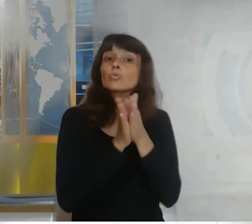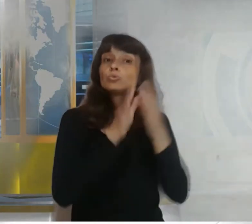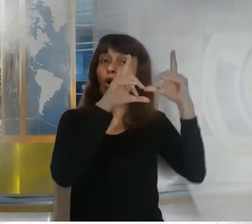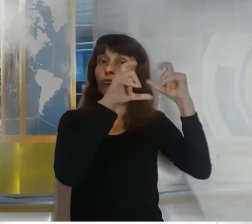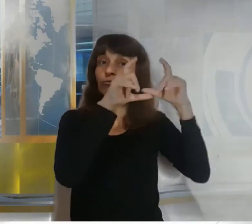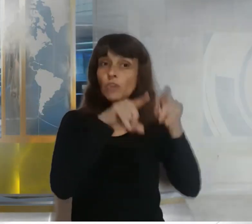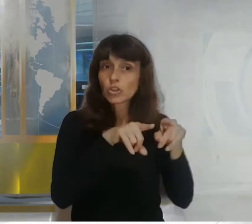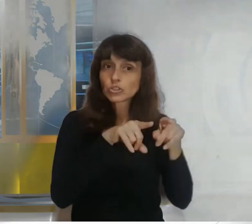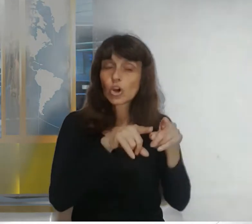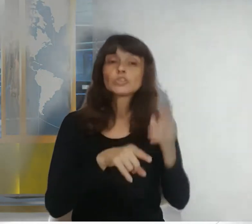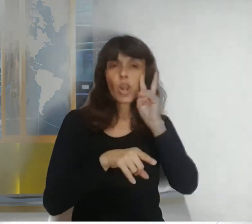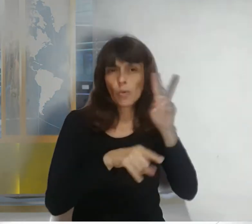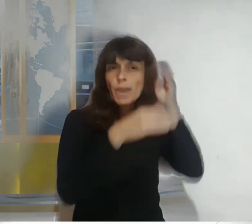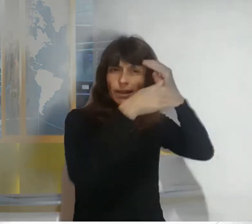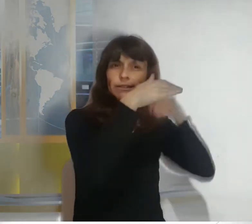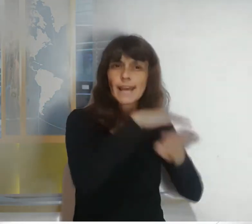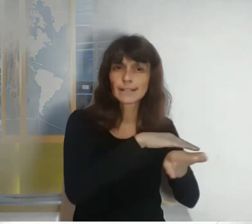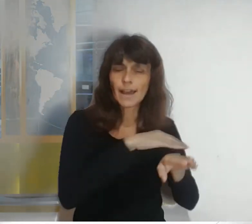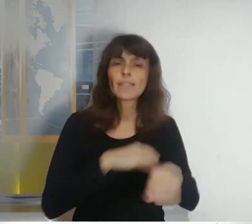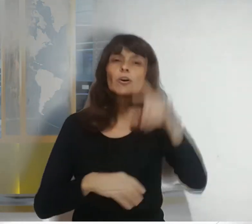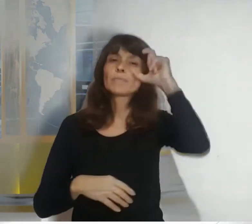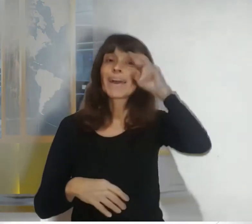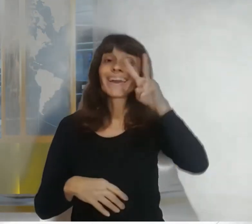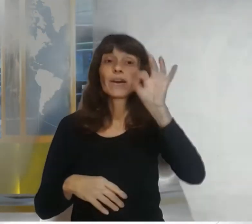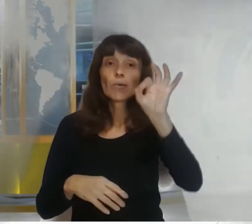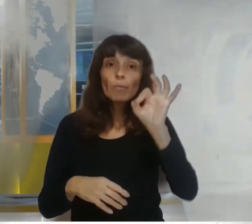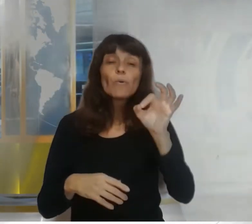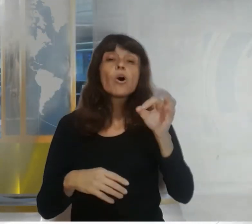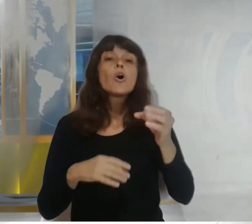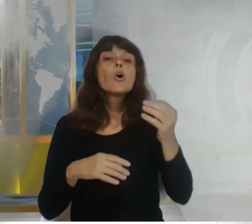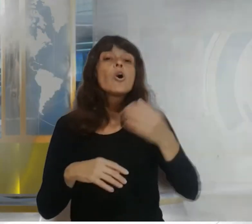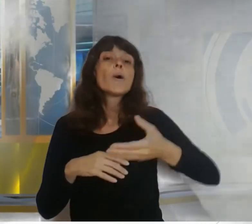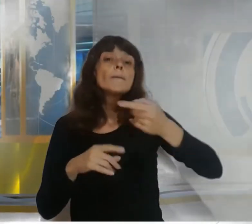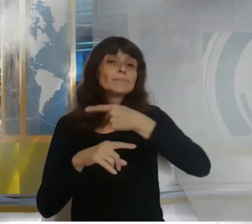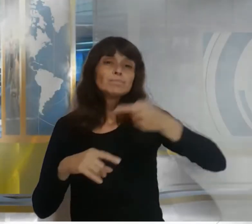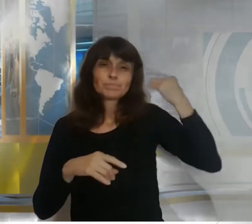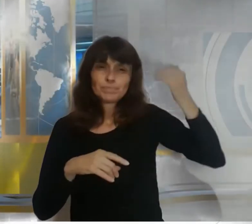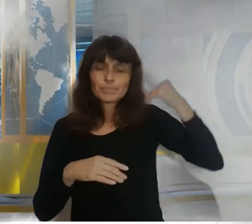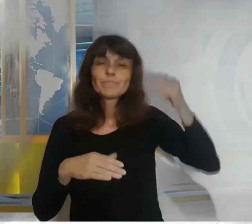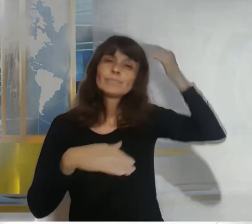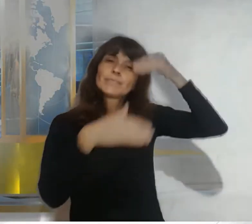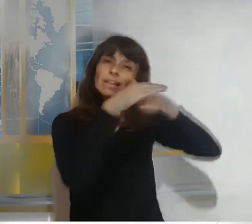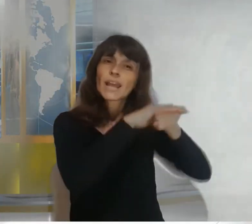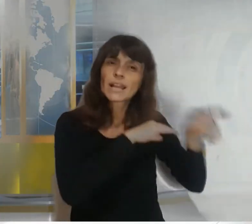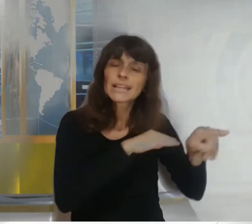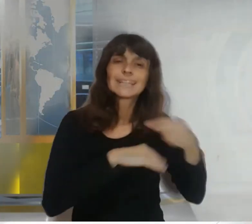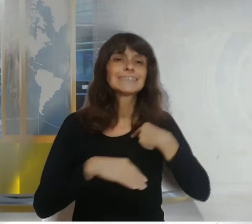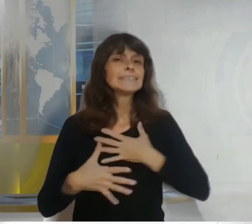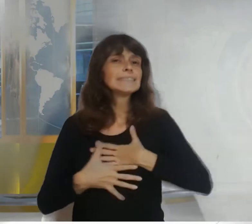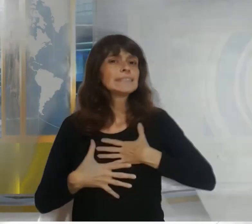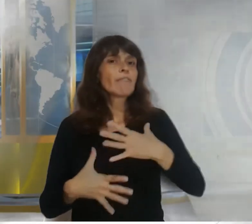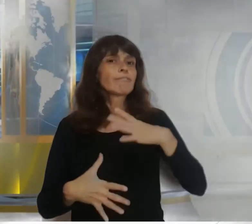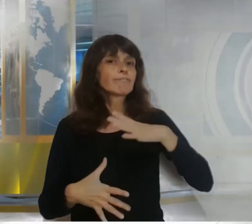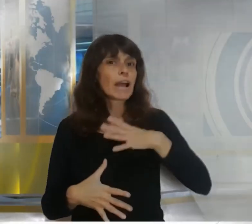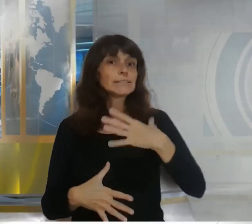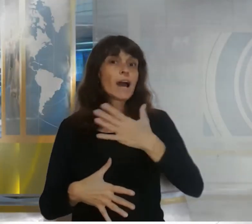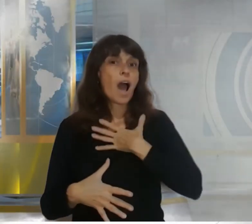pasado por la tarde a la clínica por falta de aire Una vez que se realizó todos los laboratorios se decidió su internación